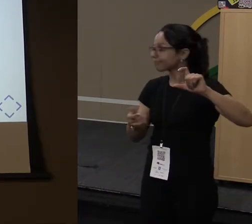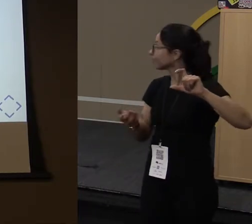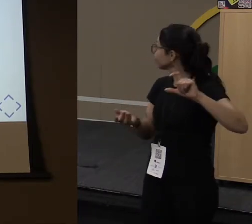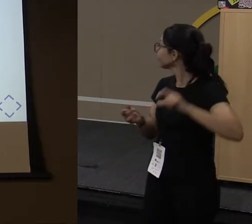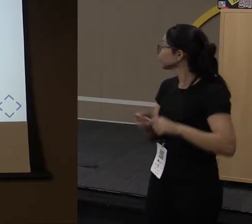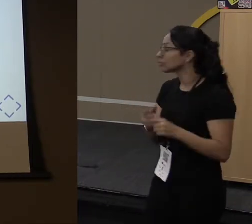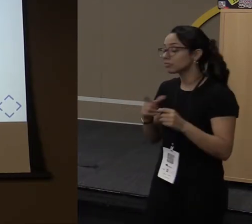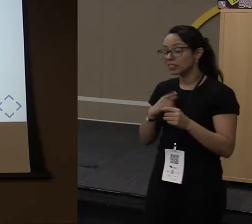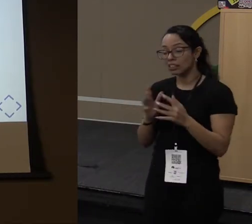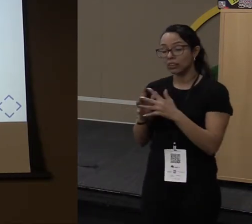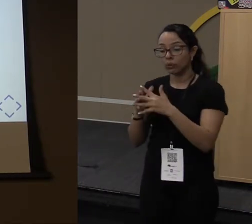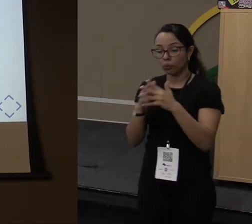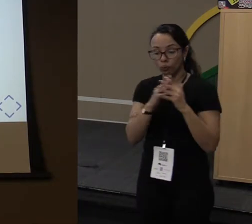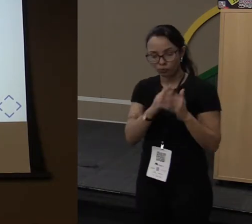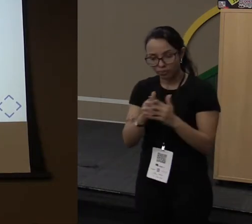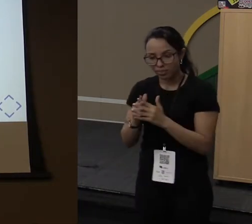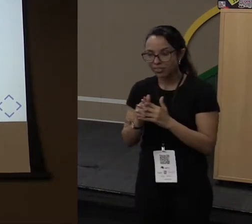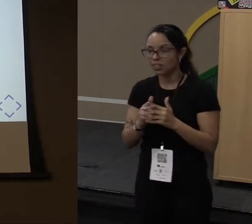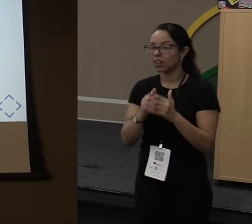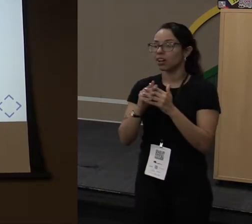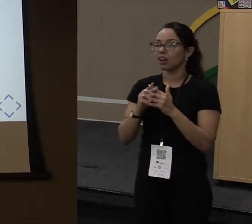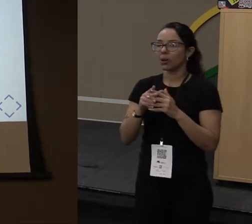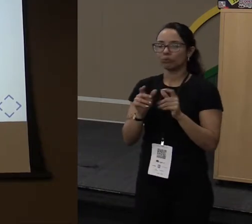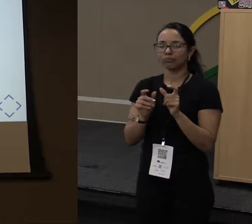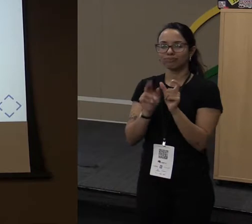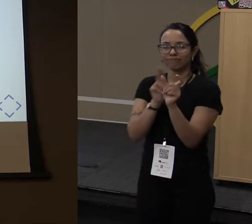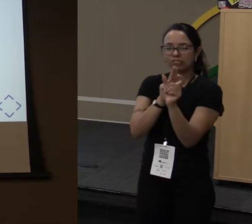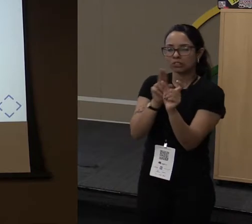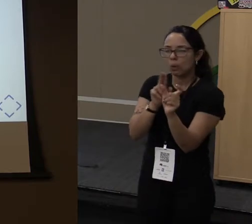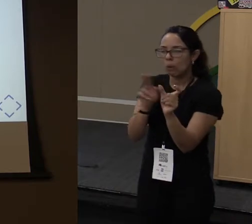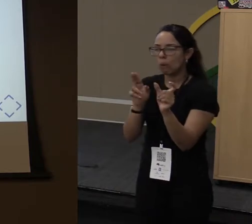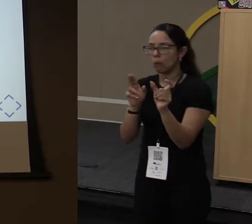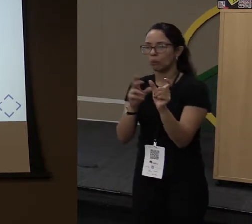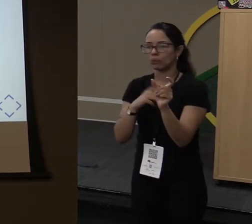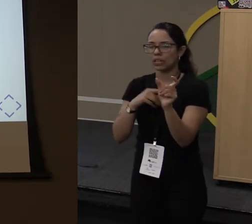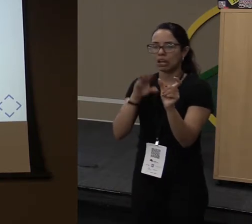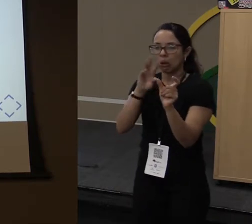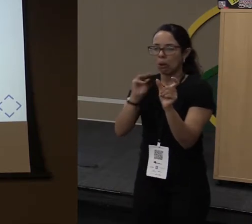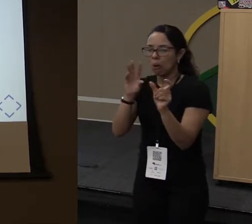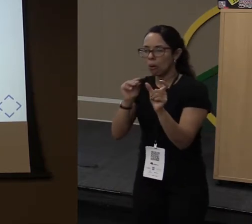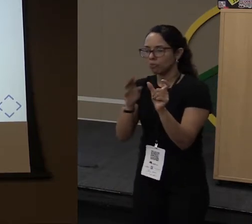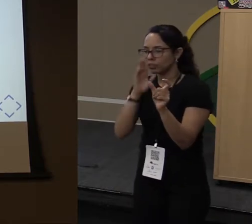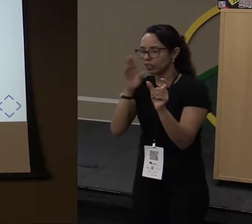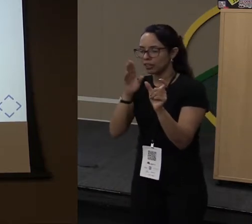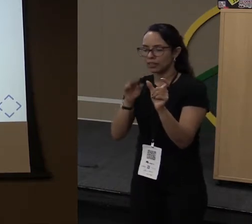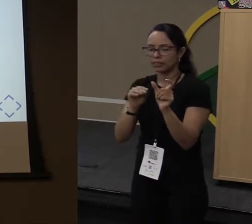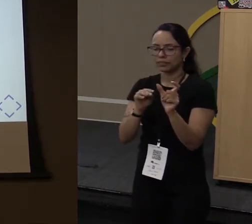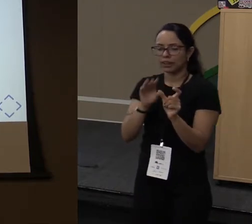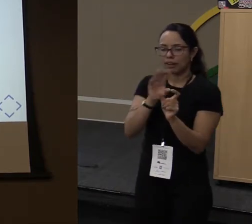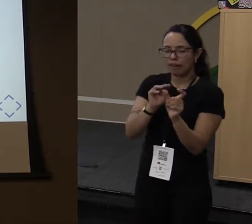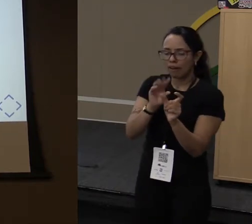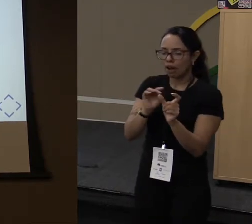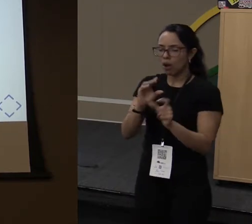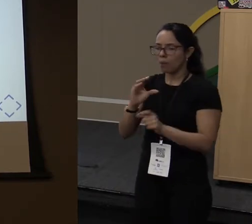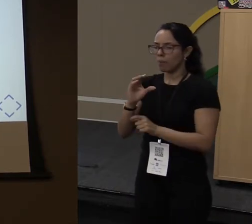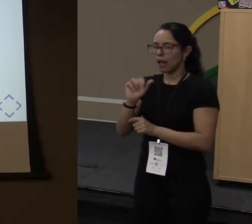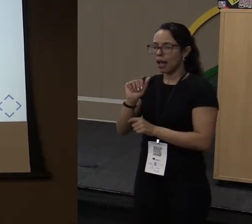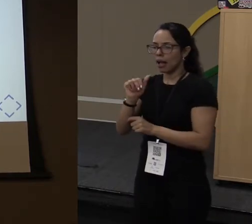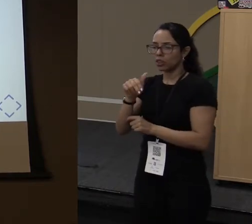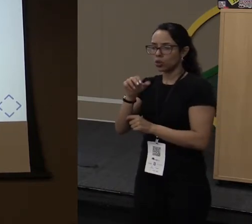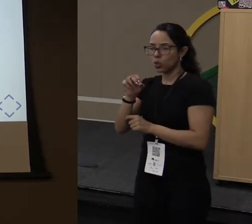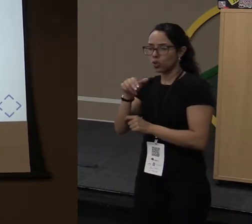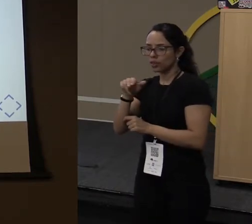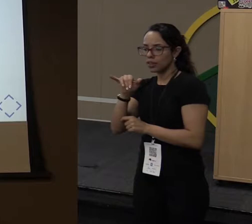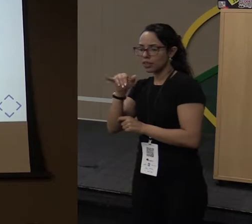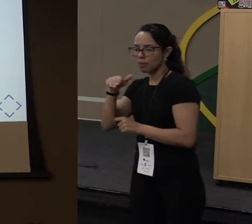Gera confusão de nomes. Tem classe abstrata, classe anônima, tem as próprias classes. Então,